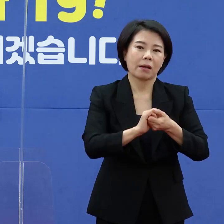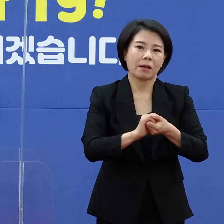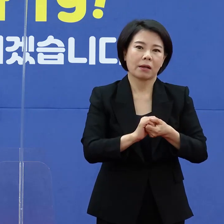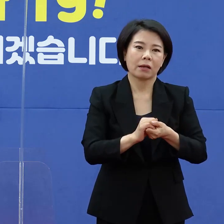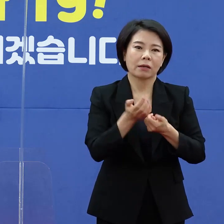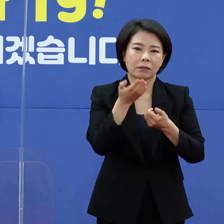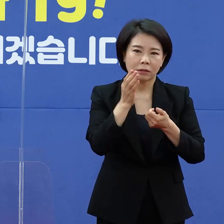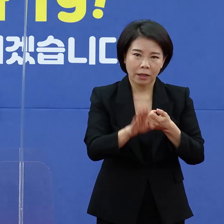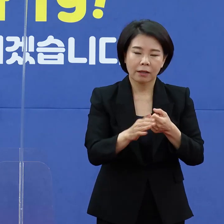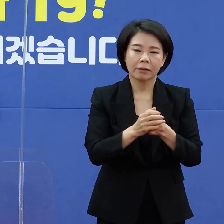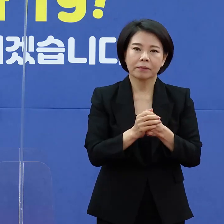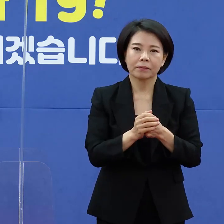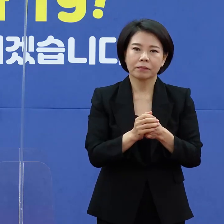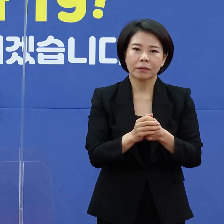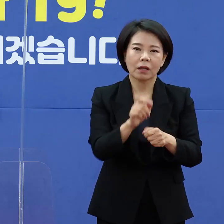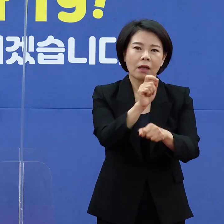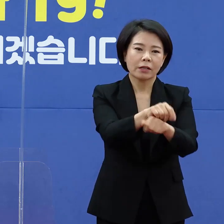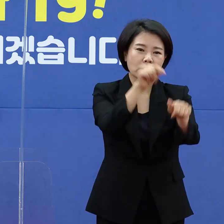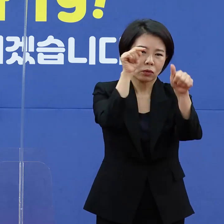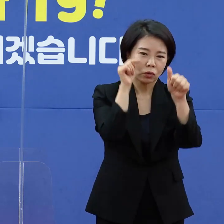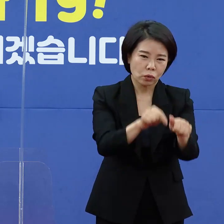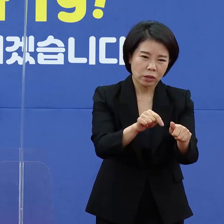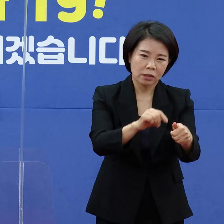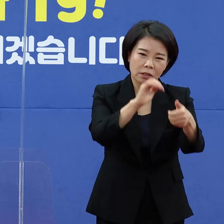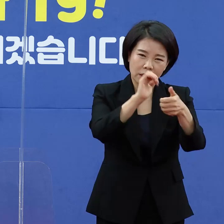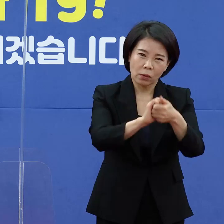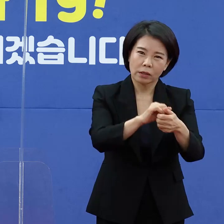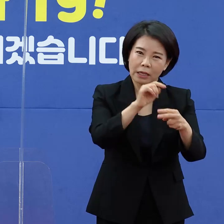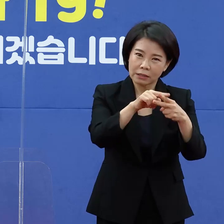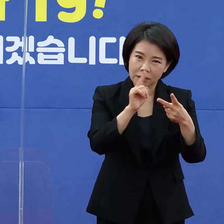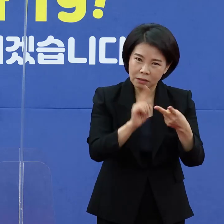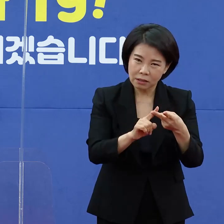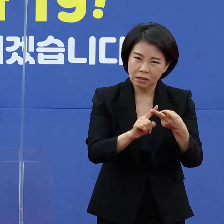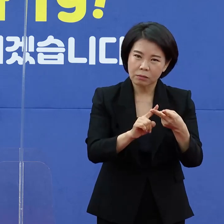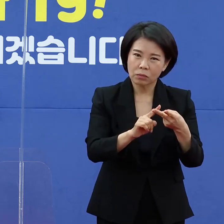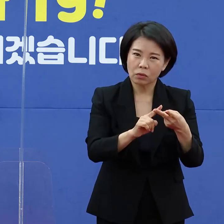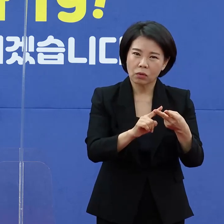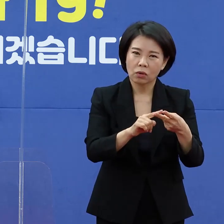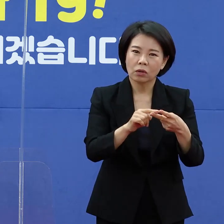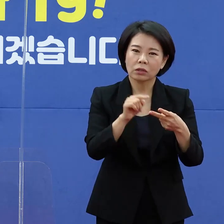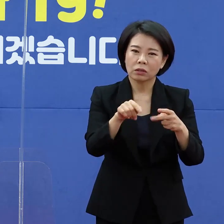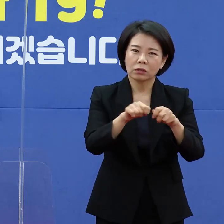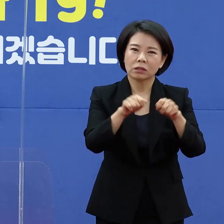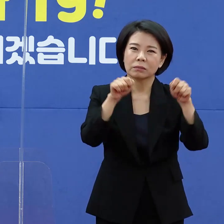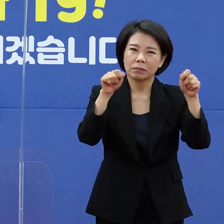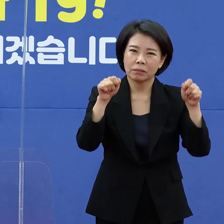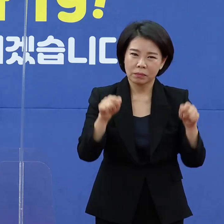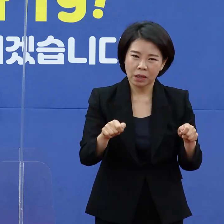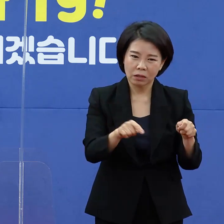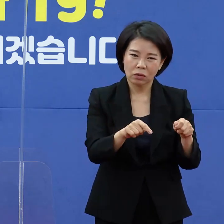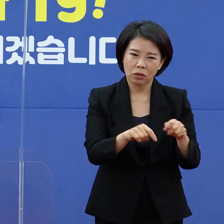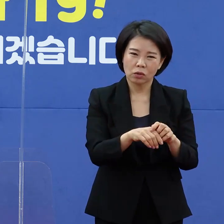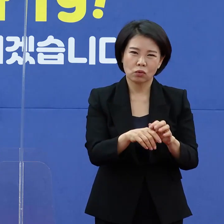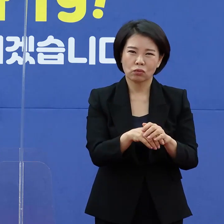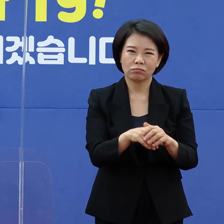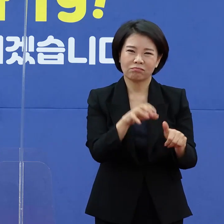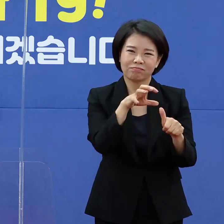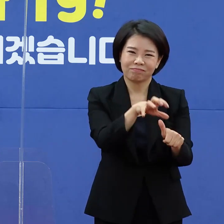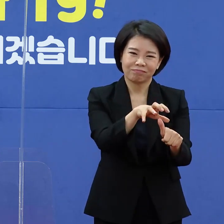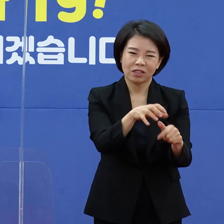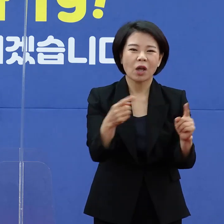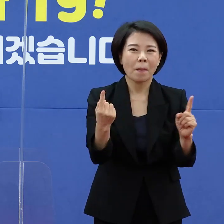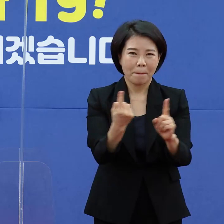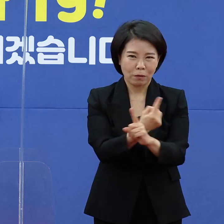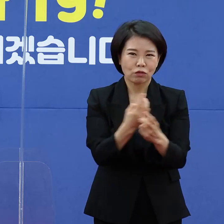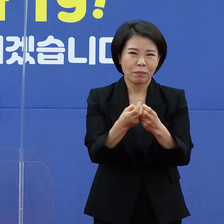이걸 어떻게 어떤 행정조치로 제한을 하거나 이런 시스템을 바꾸는 형태라고